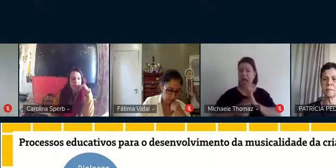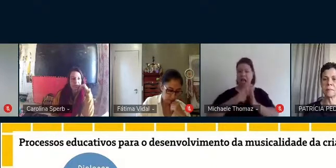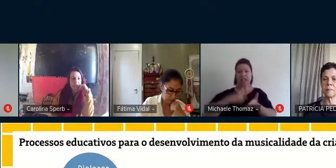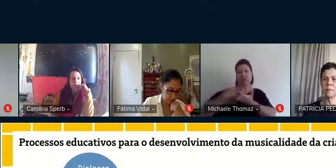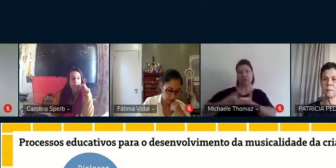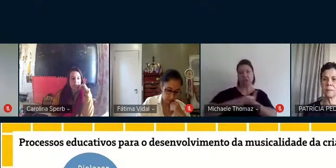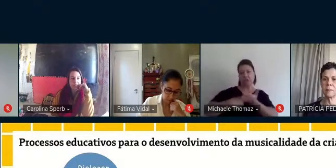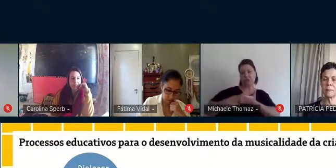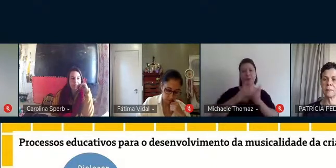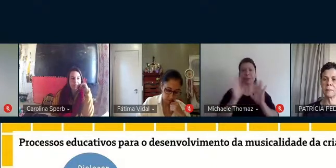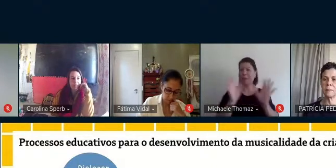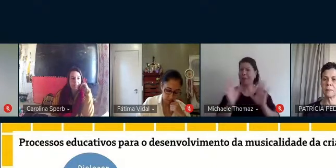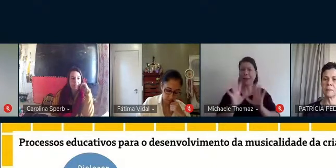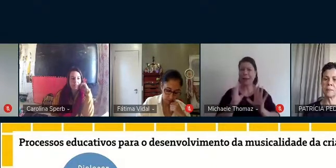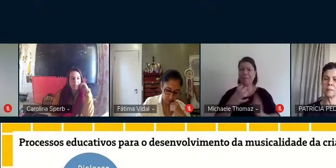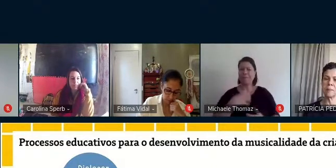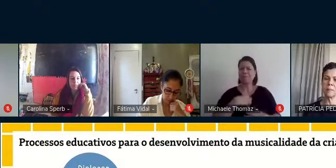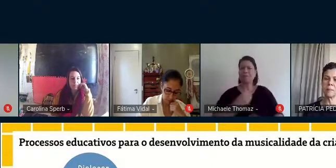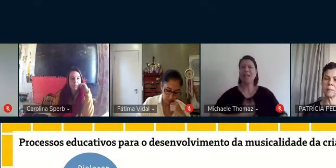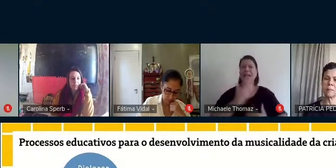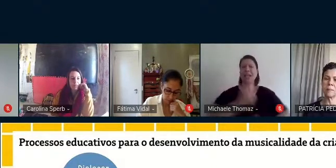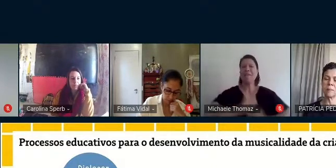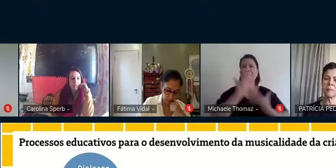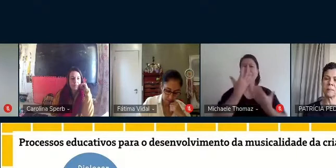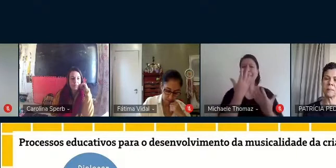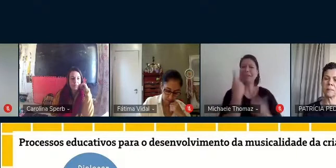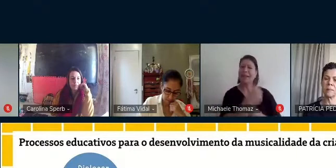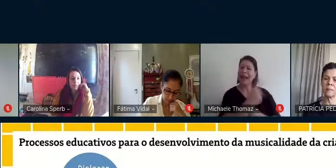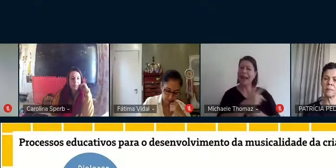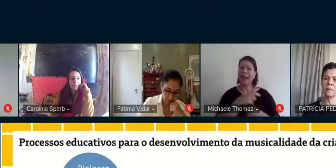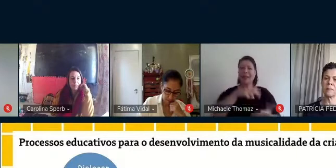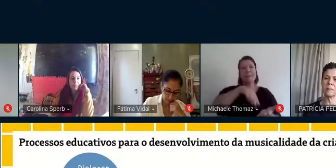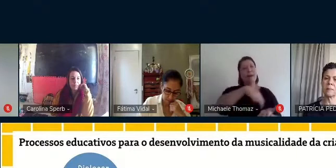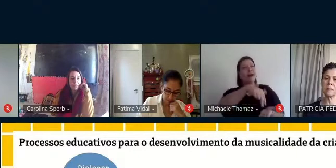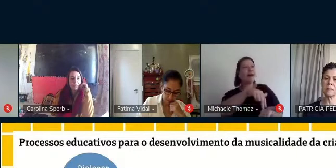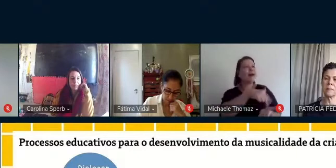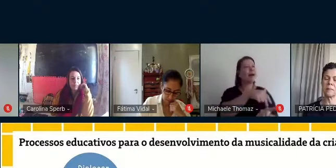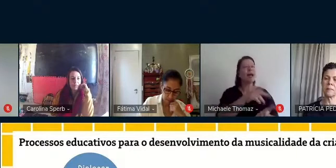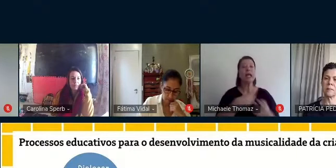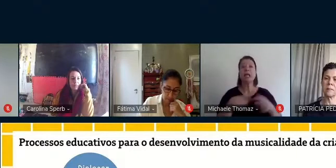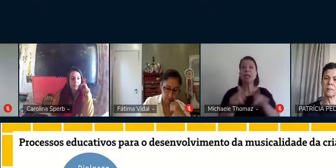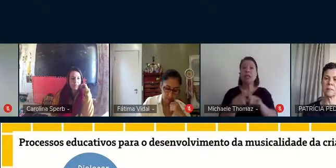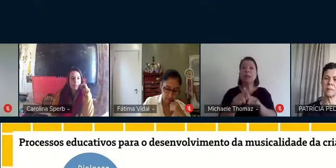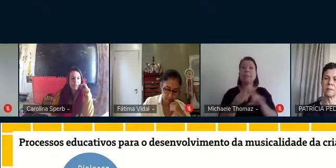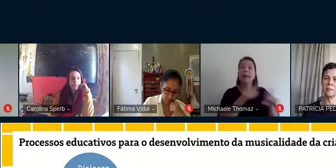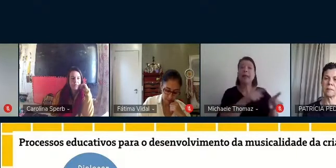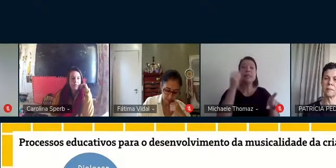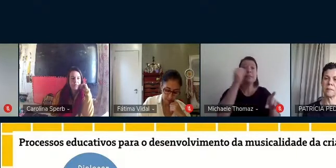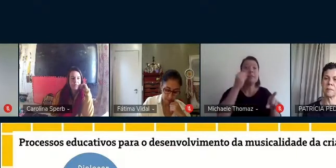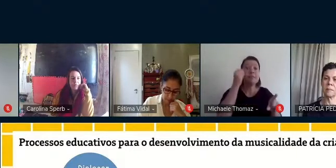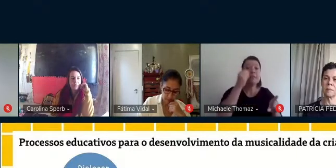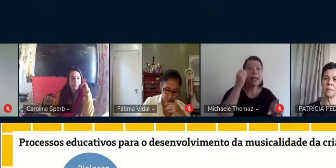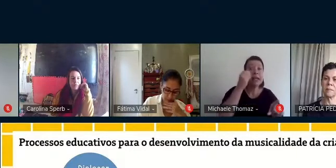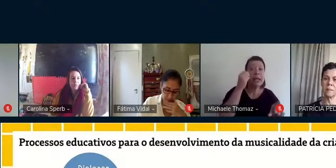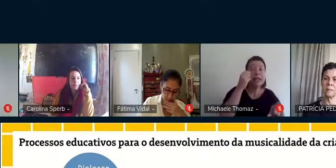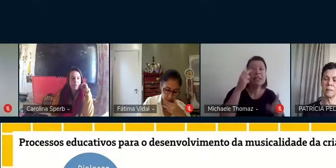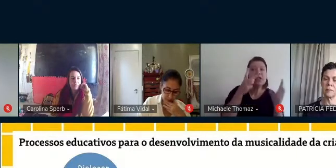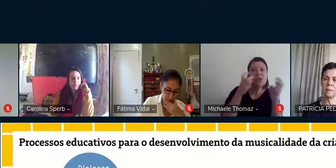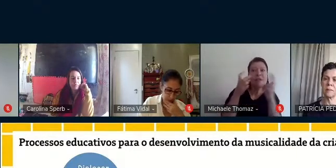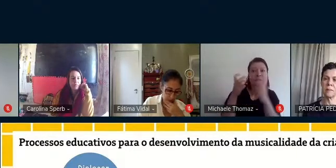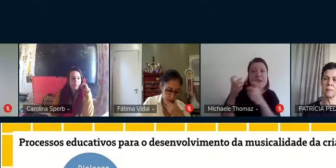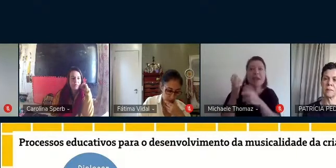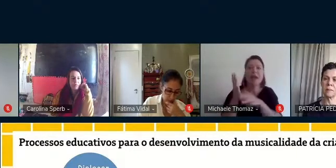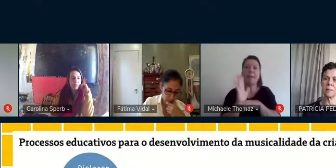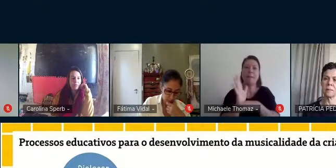organizou ali. E a partir também das suas vivências musicais, quando a gente conversa e está validando